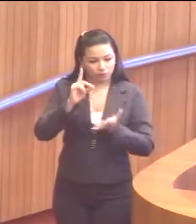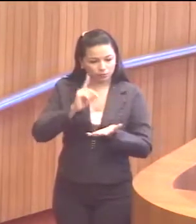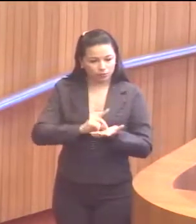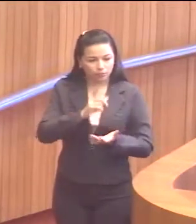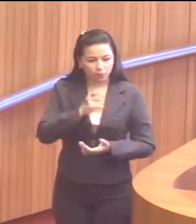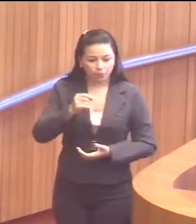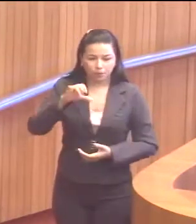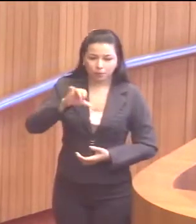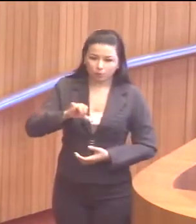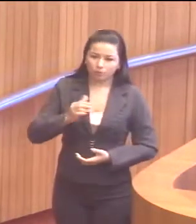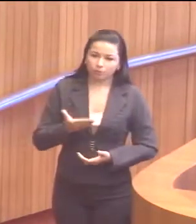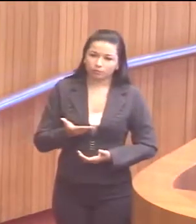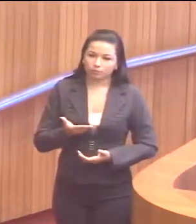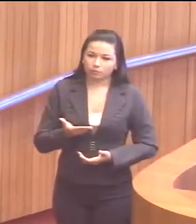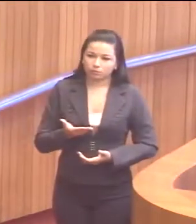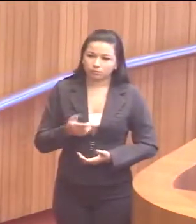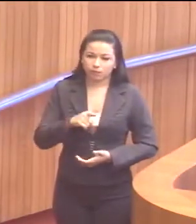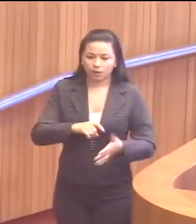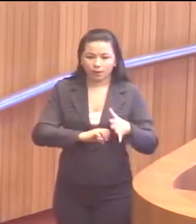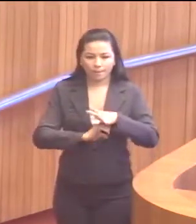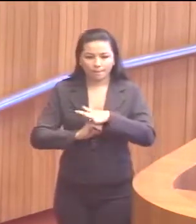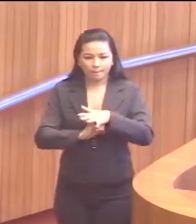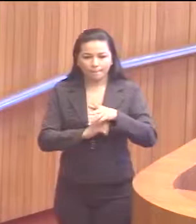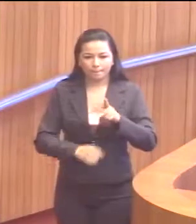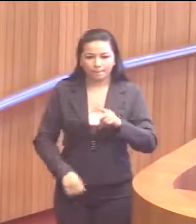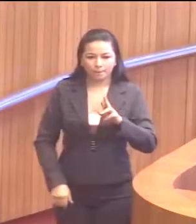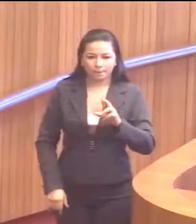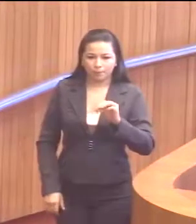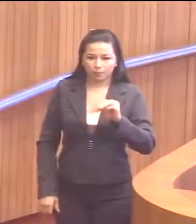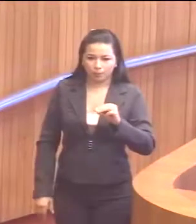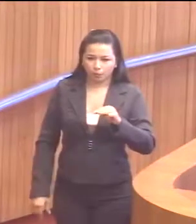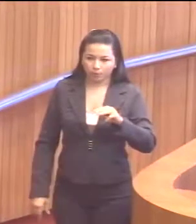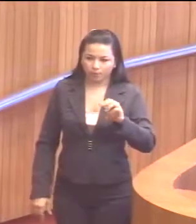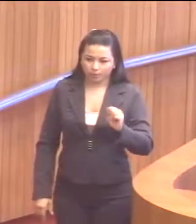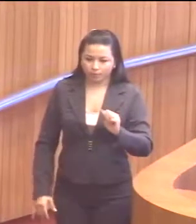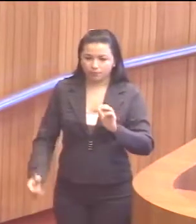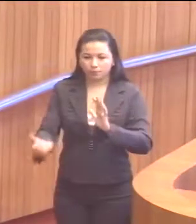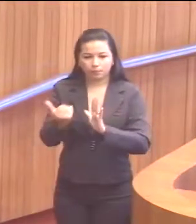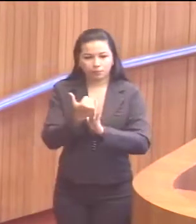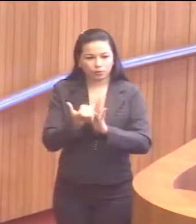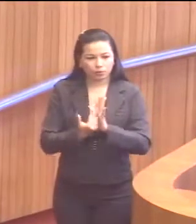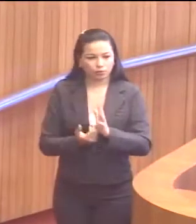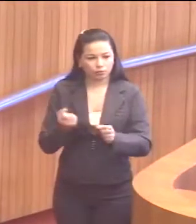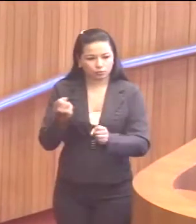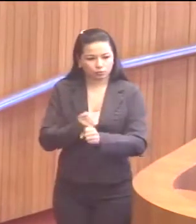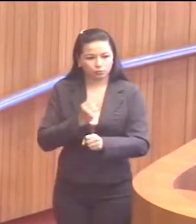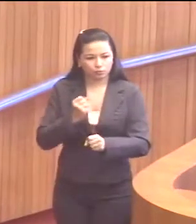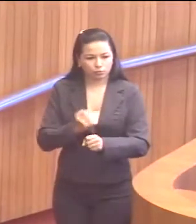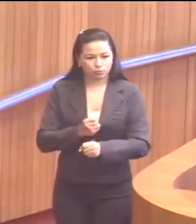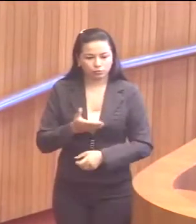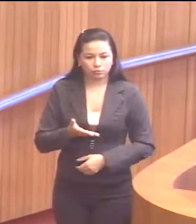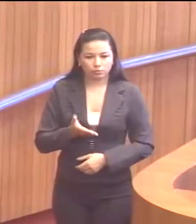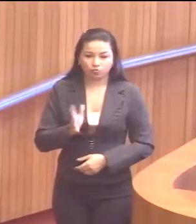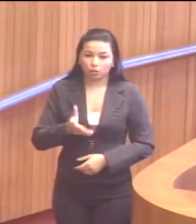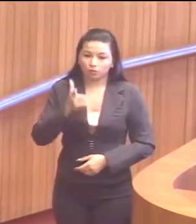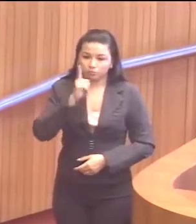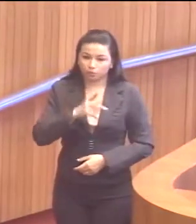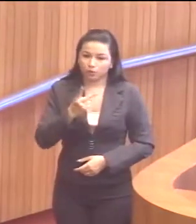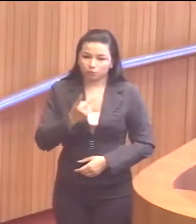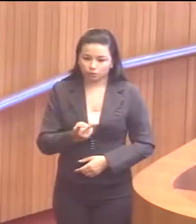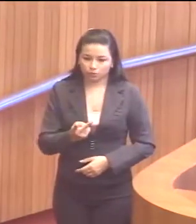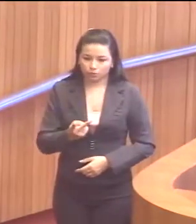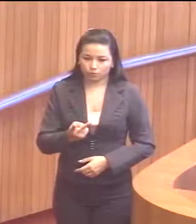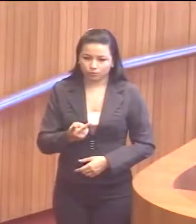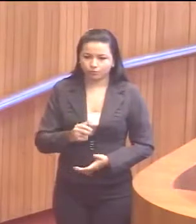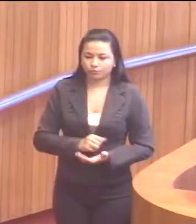6 de fevereiro de 2009, foi a empresa Proma, Projetos e Construções Limitadas. Venceu as duas,